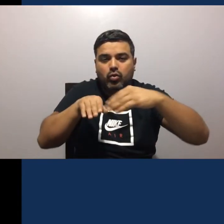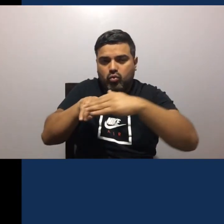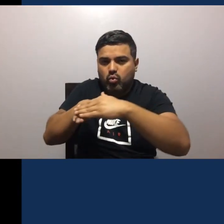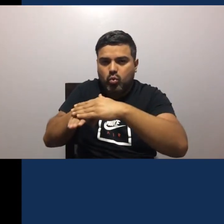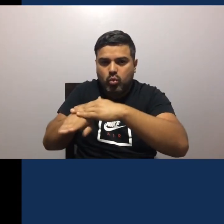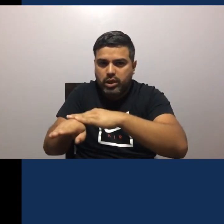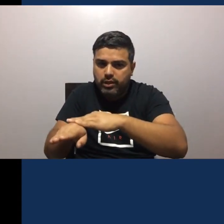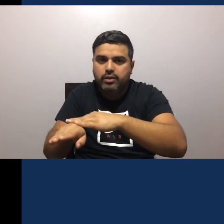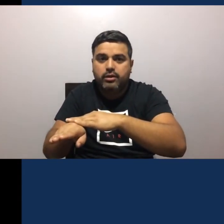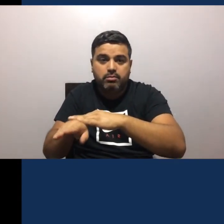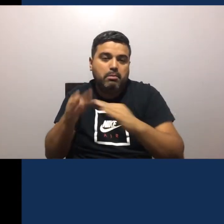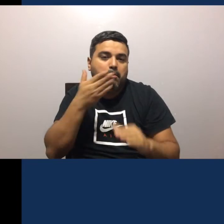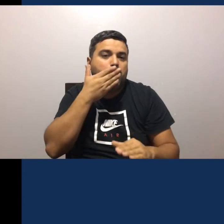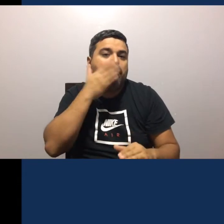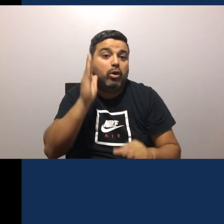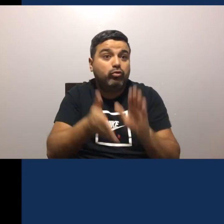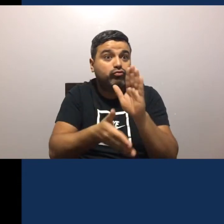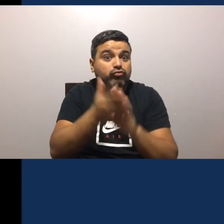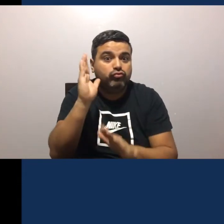Dejarlos Dejarlos En casa Guardados